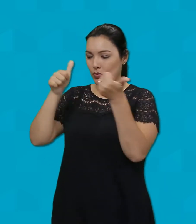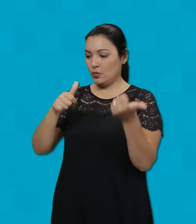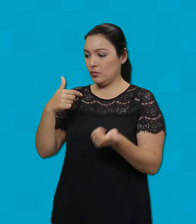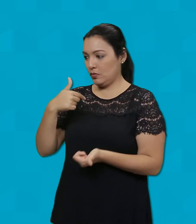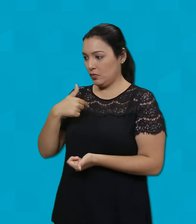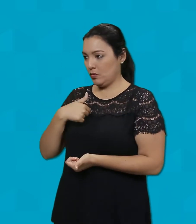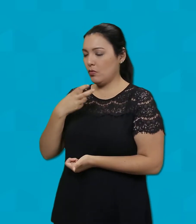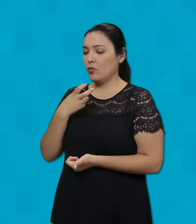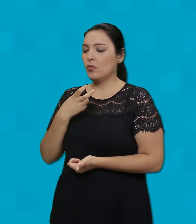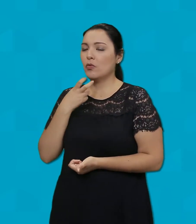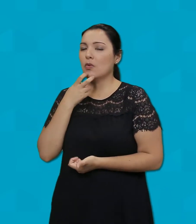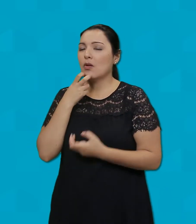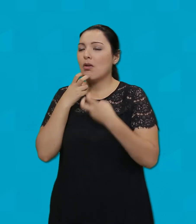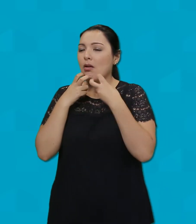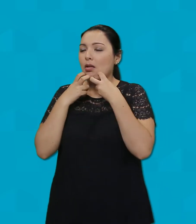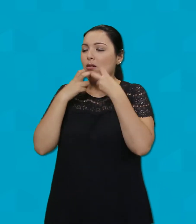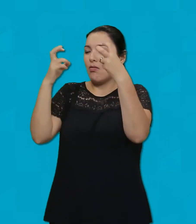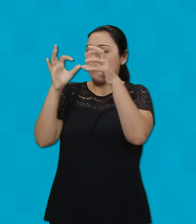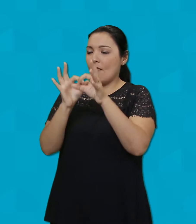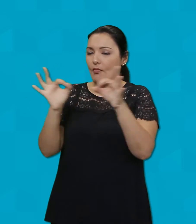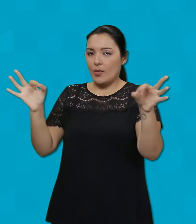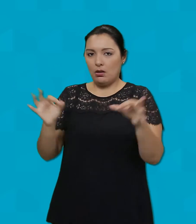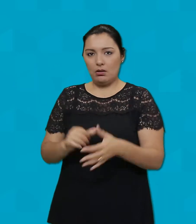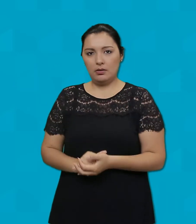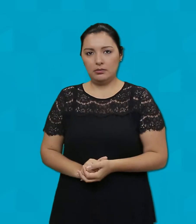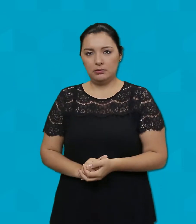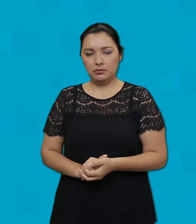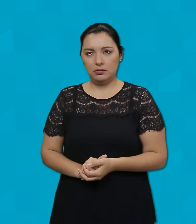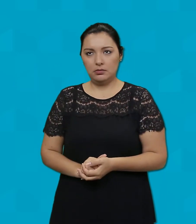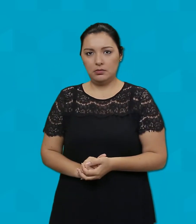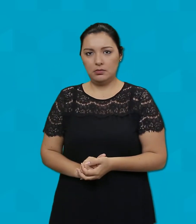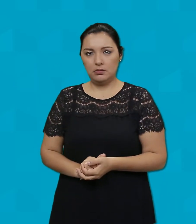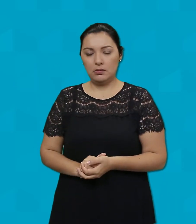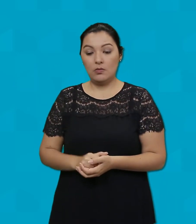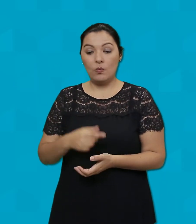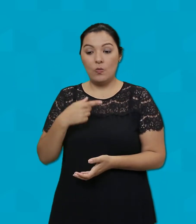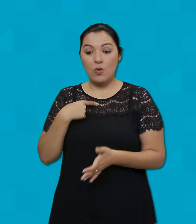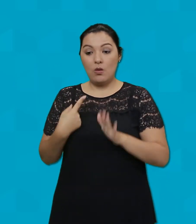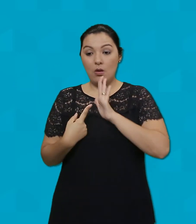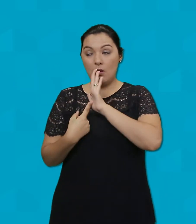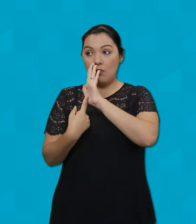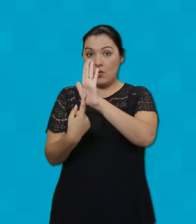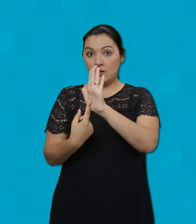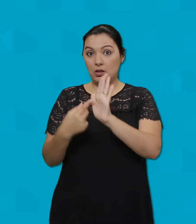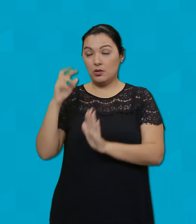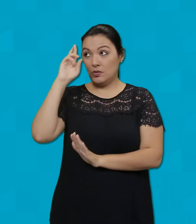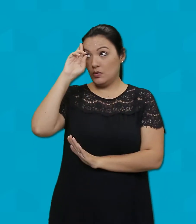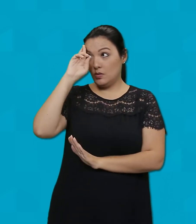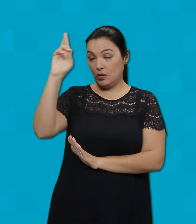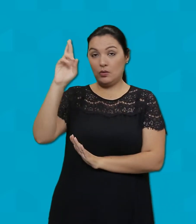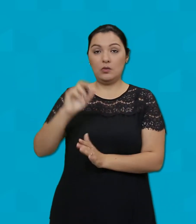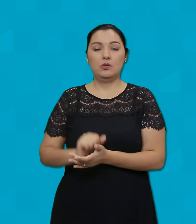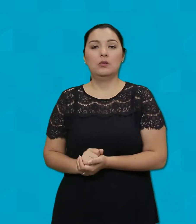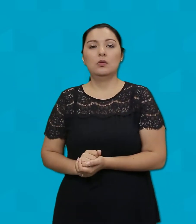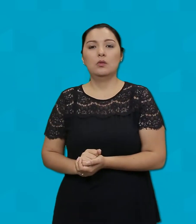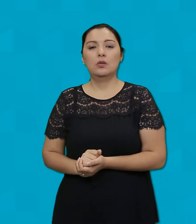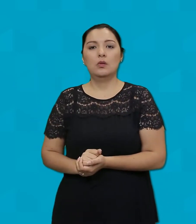a voz que grita no deserto Aplainai o caminho do Senhor Conforme disse o